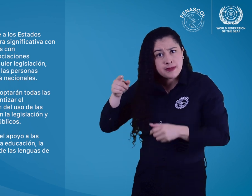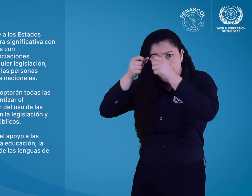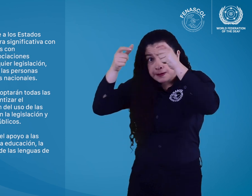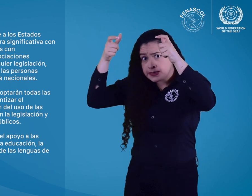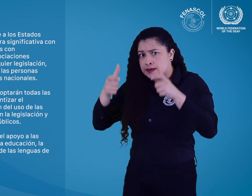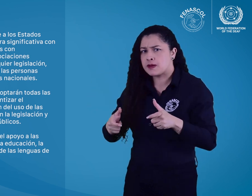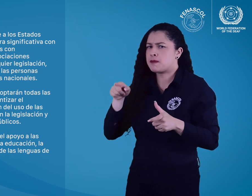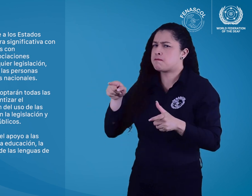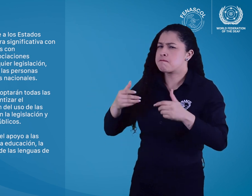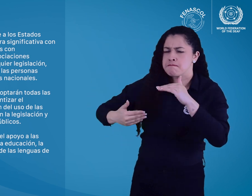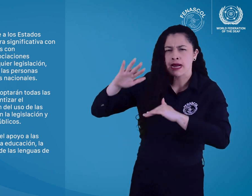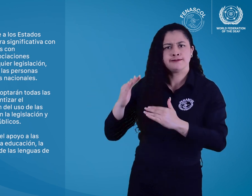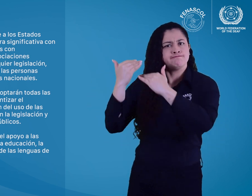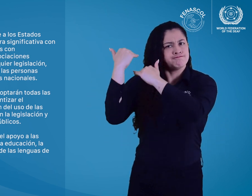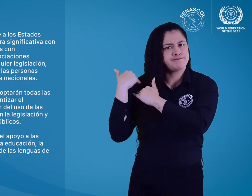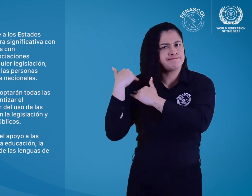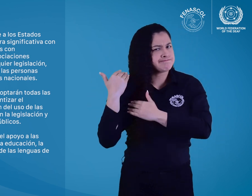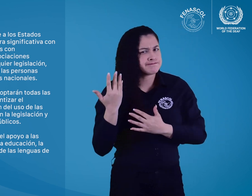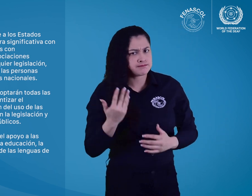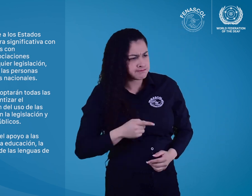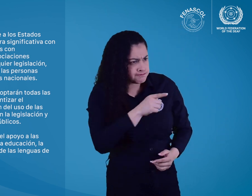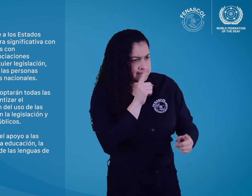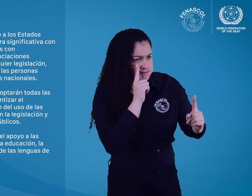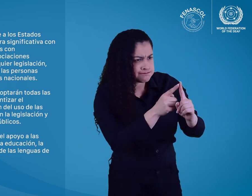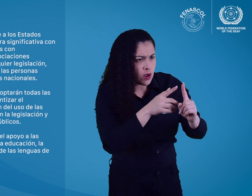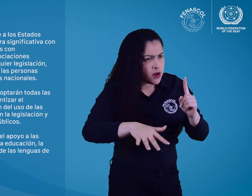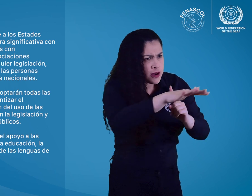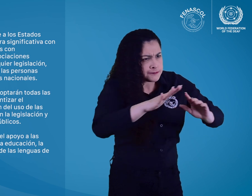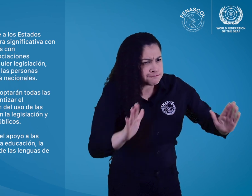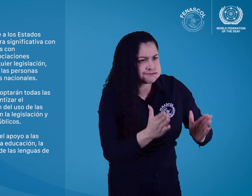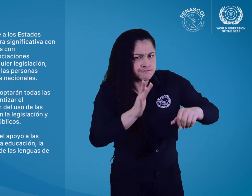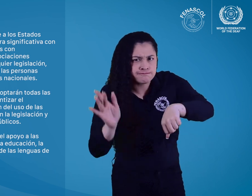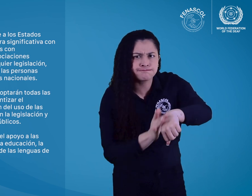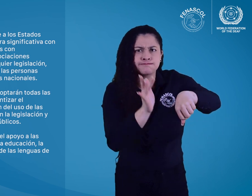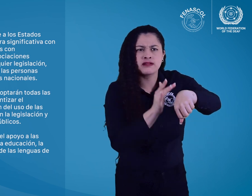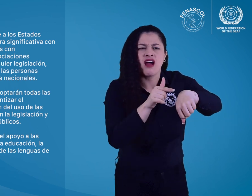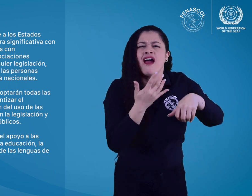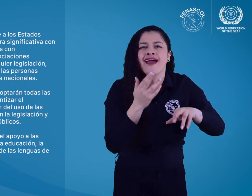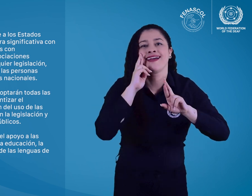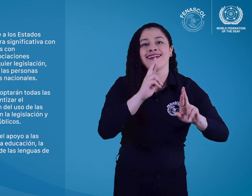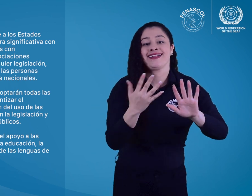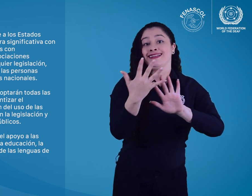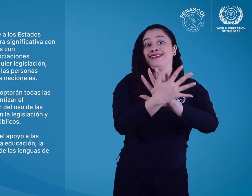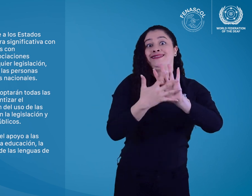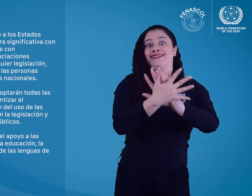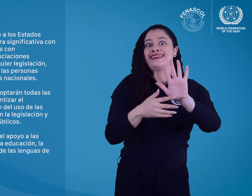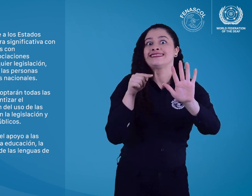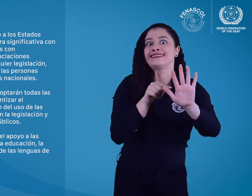Además, los Estados partes adoptarán todas las medidas apropiadas para garantizar el